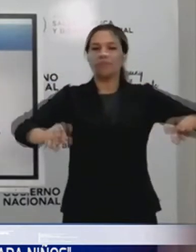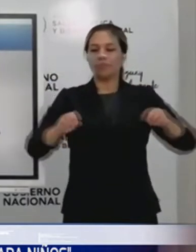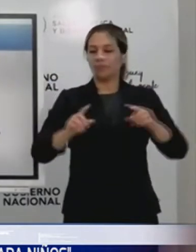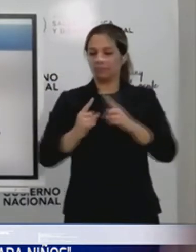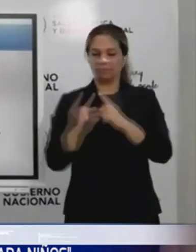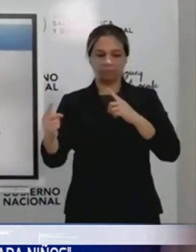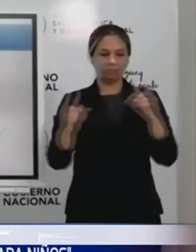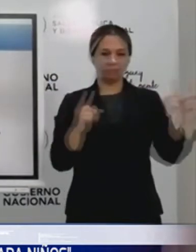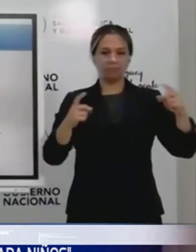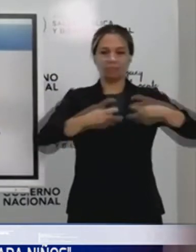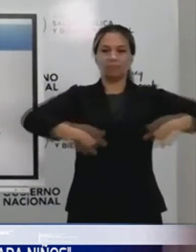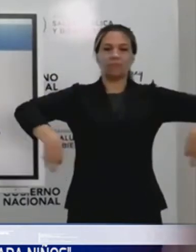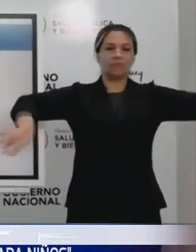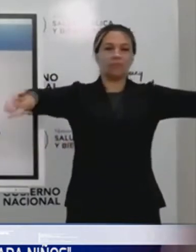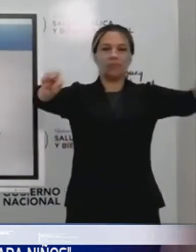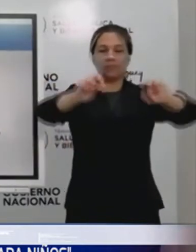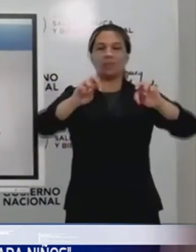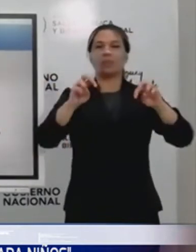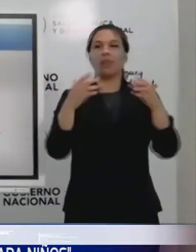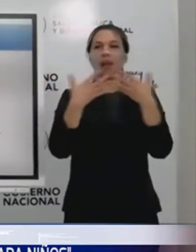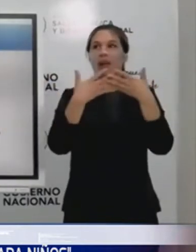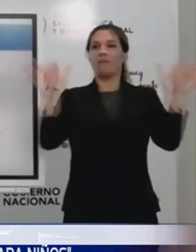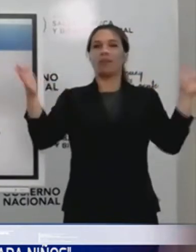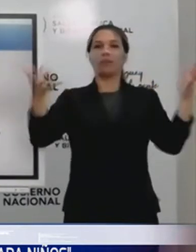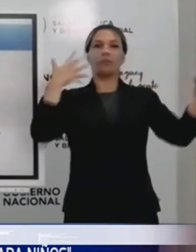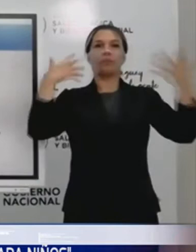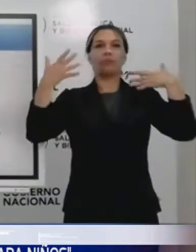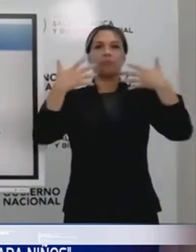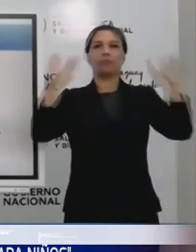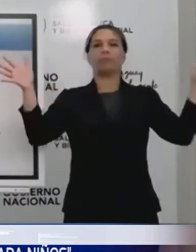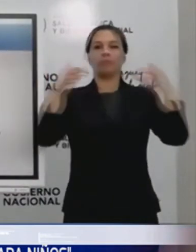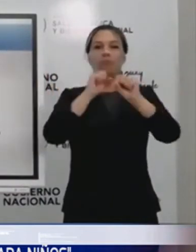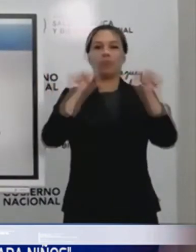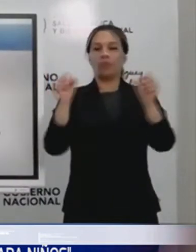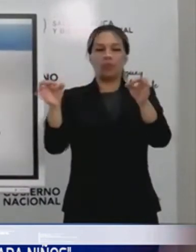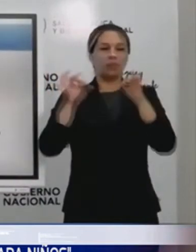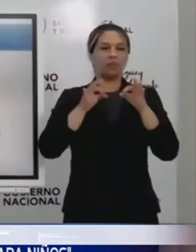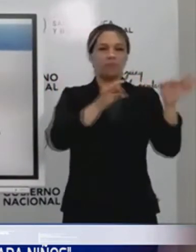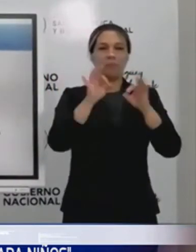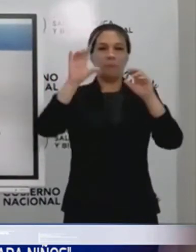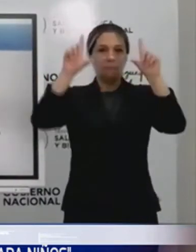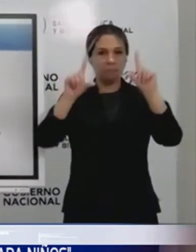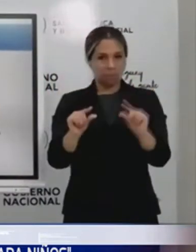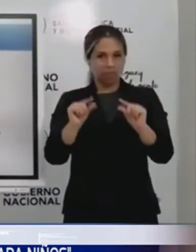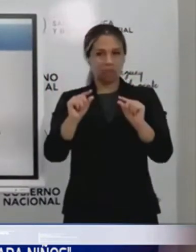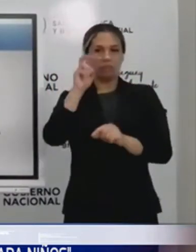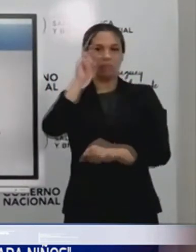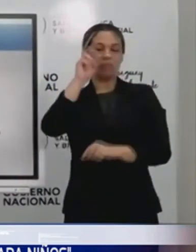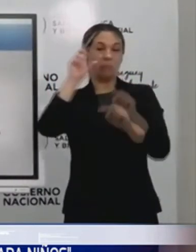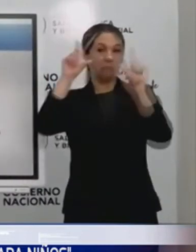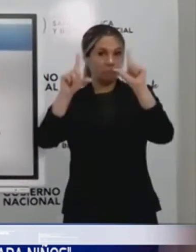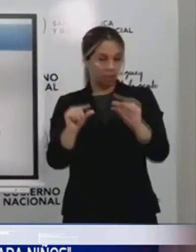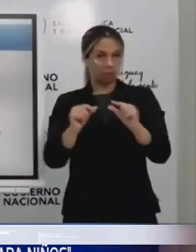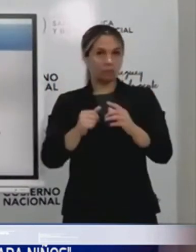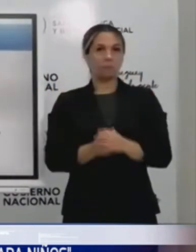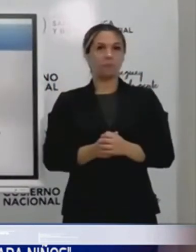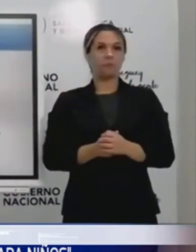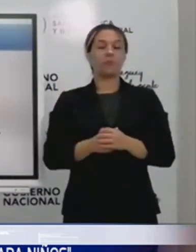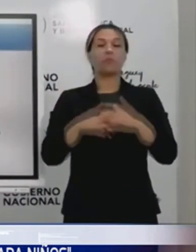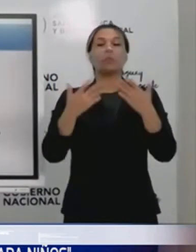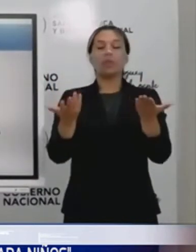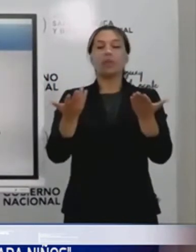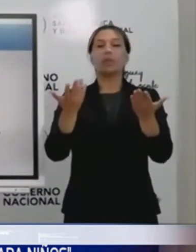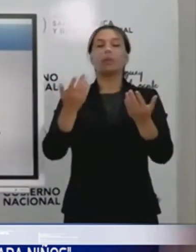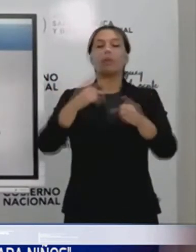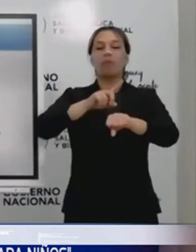a compartir en un espacio abierto. En esos lugares donde menos contagio, donde menos riesgo de contagio hay. Y la frecuencia.